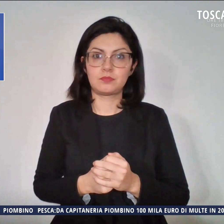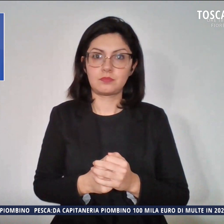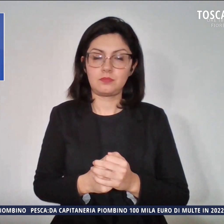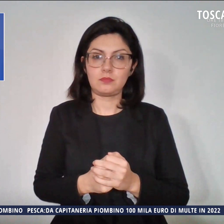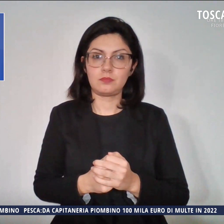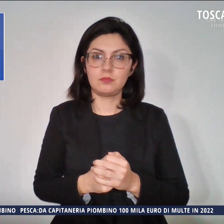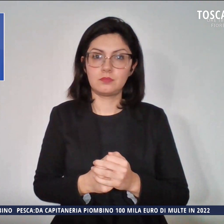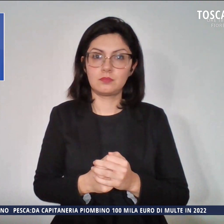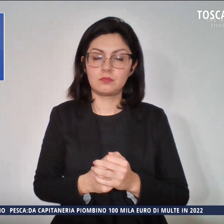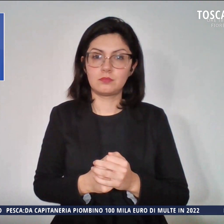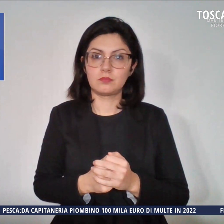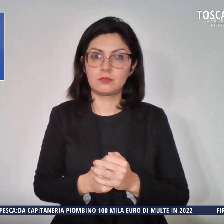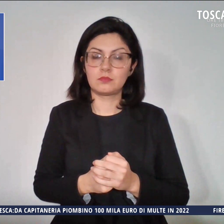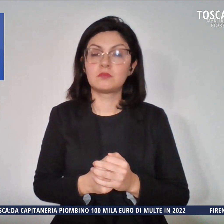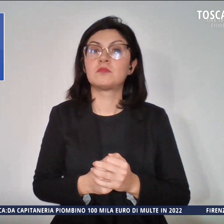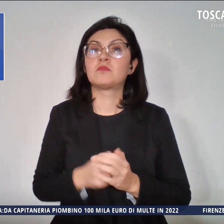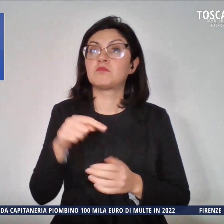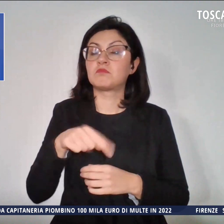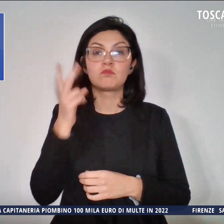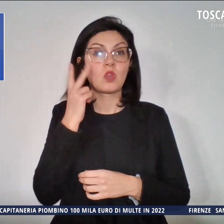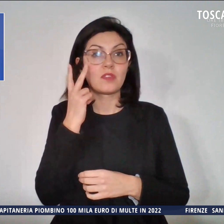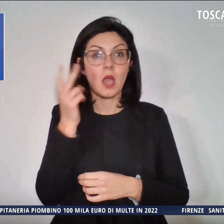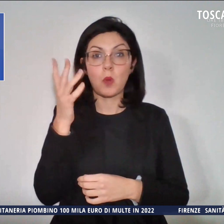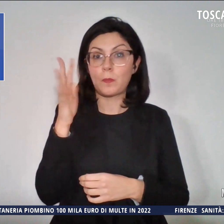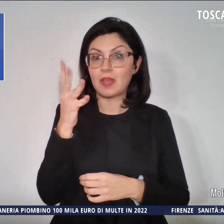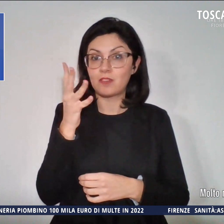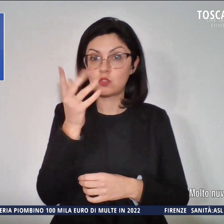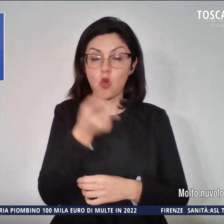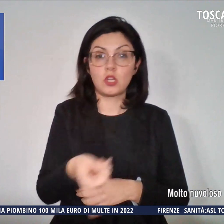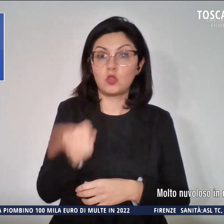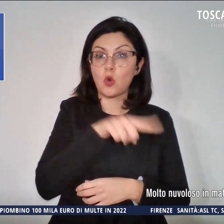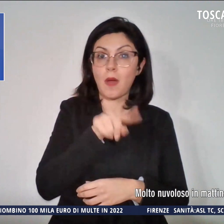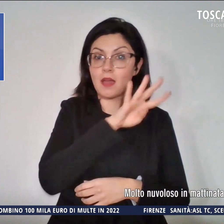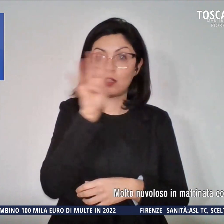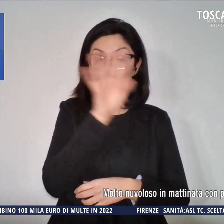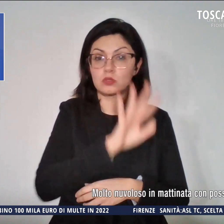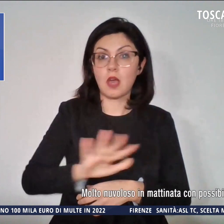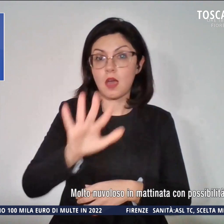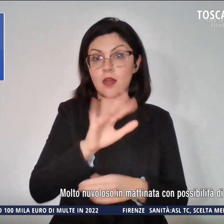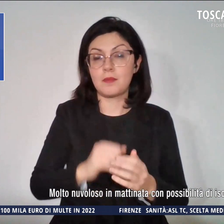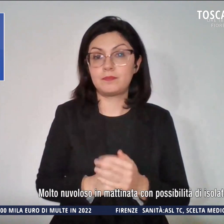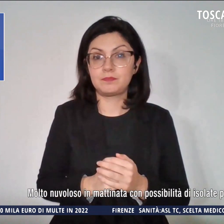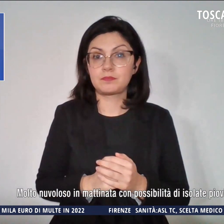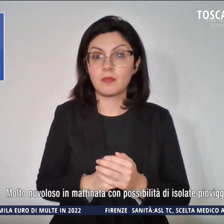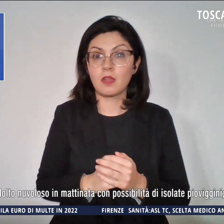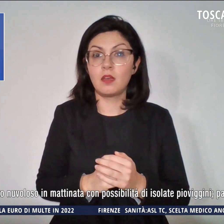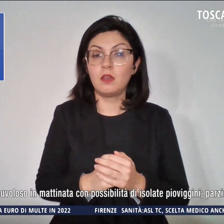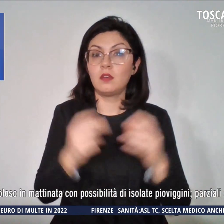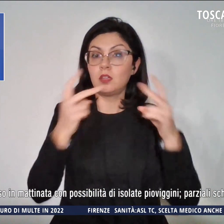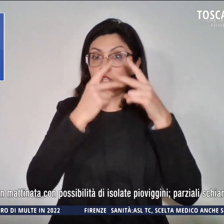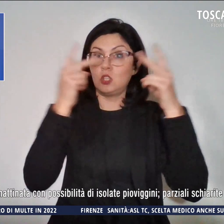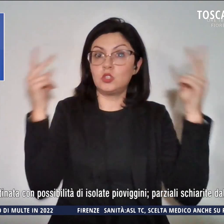Prima di concludere, uno sguardo alle previsioni del tempo per domani in Toscana. Il cielo sarà molto